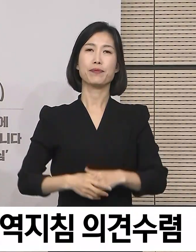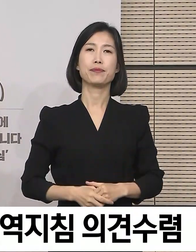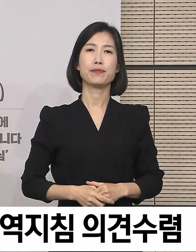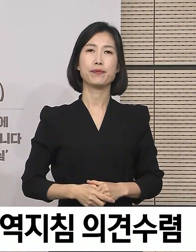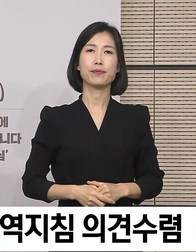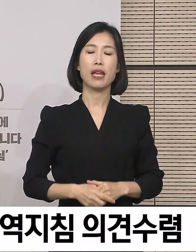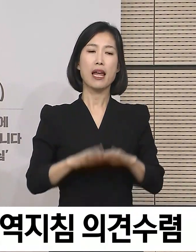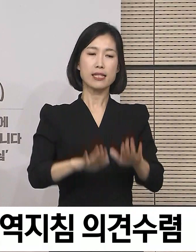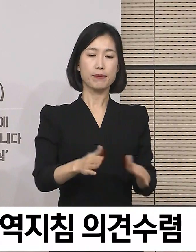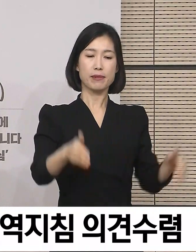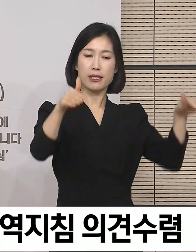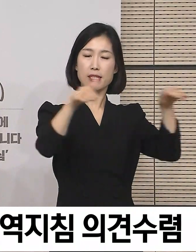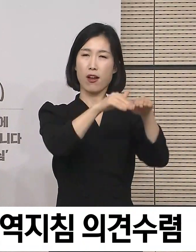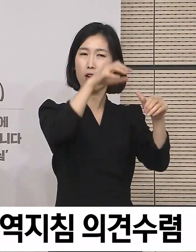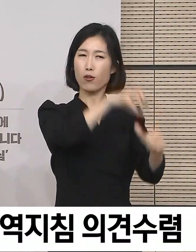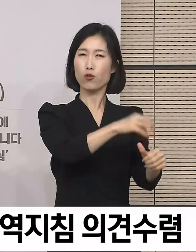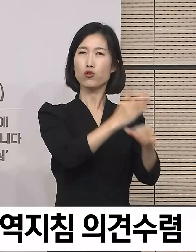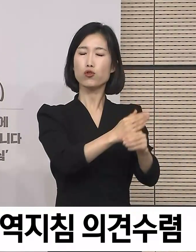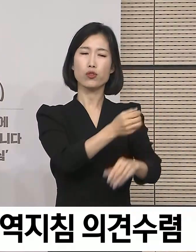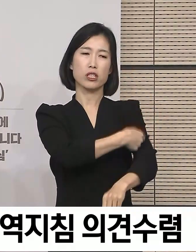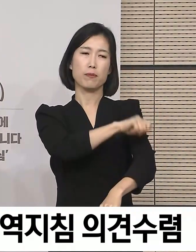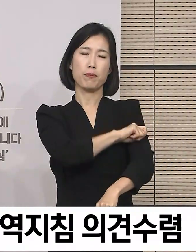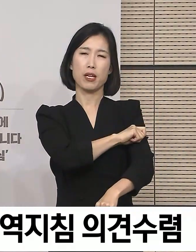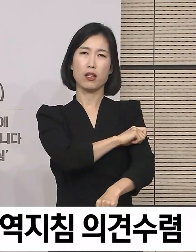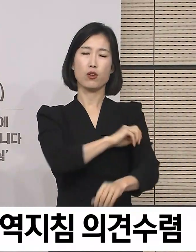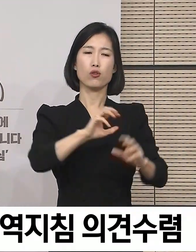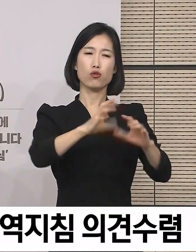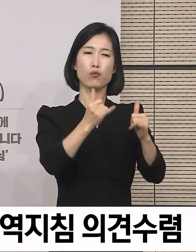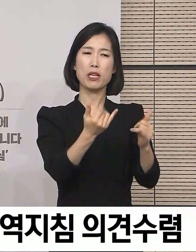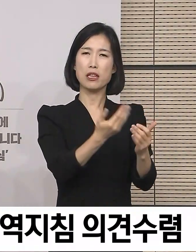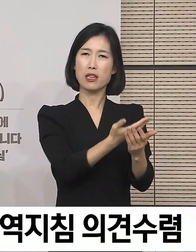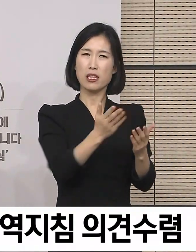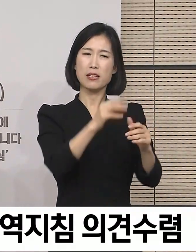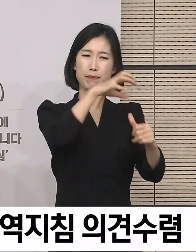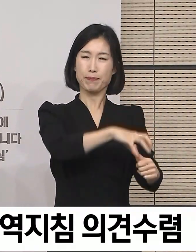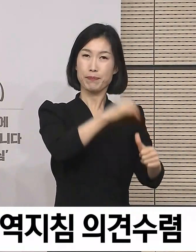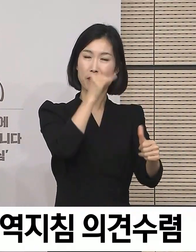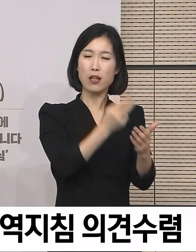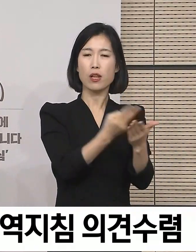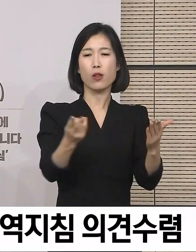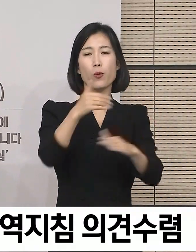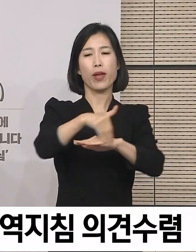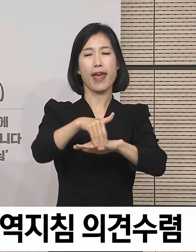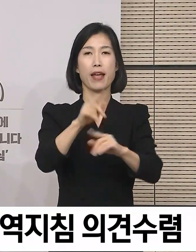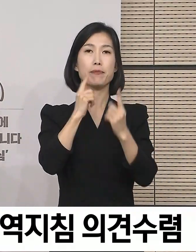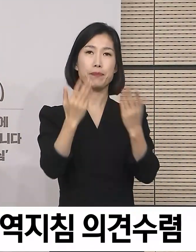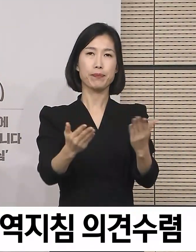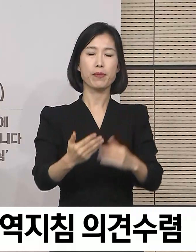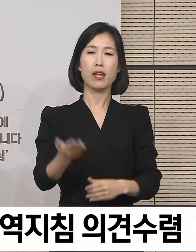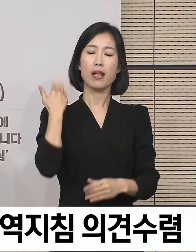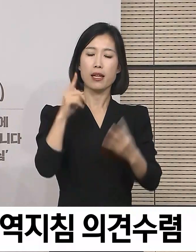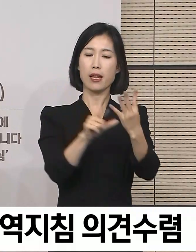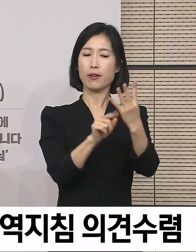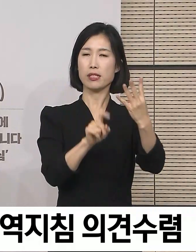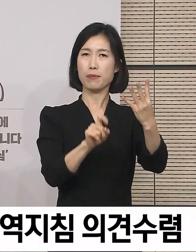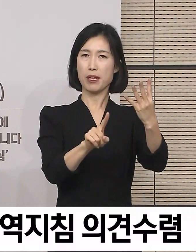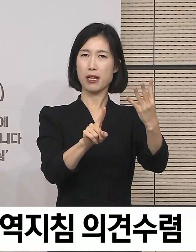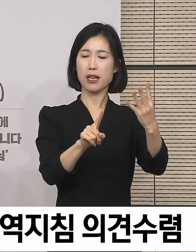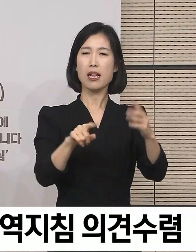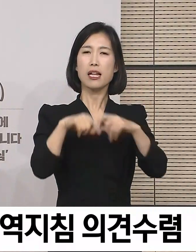현재 시설에 격리 중인 스페인 귀국 국민의 퇴소 계획에 대해 설명드리겠습니다. 지난 4월 11일